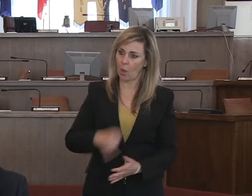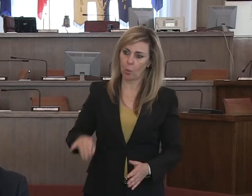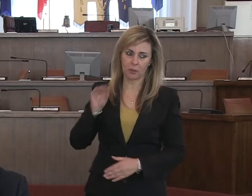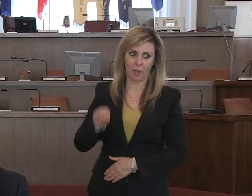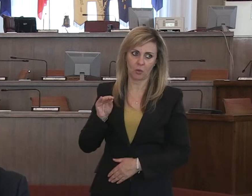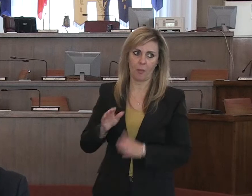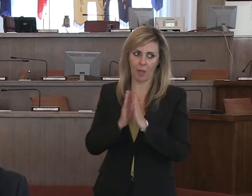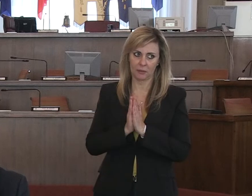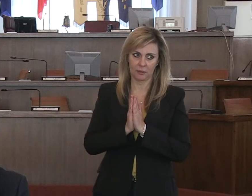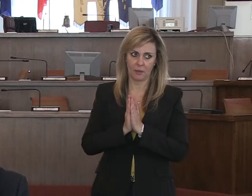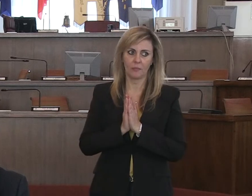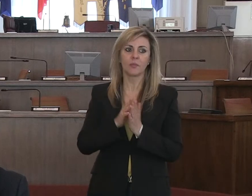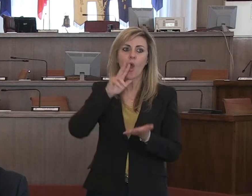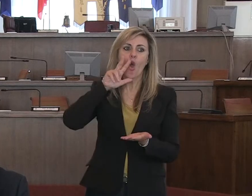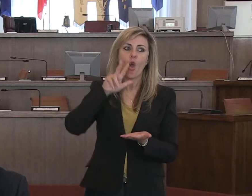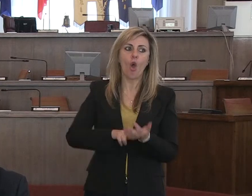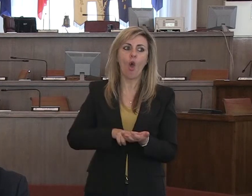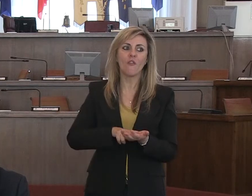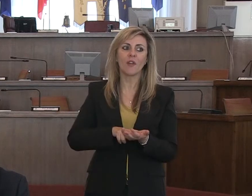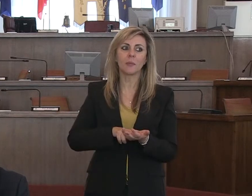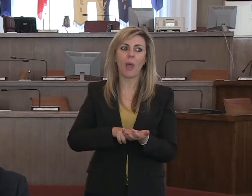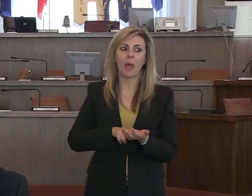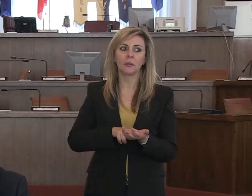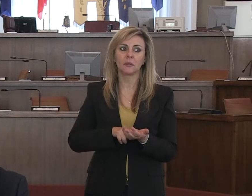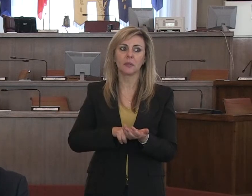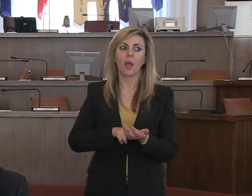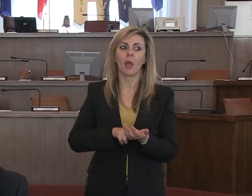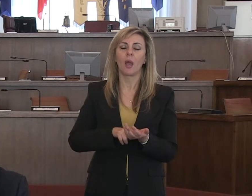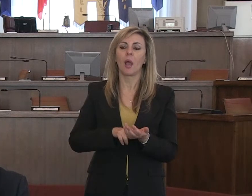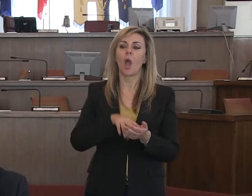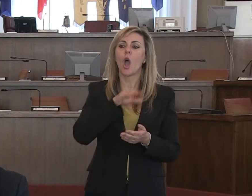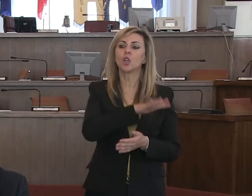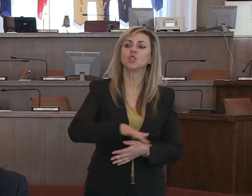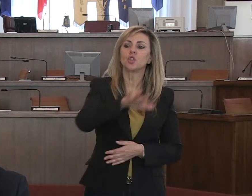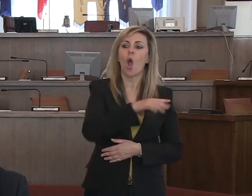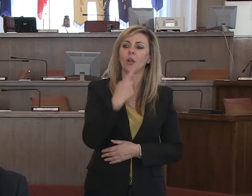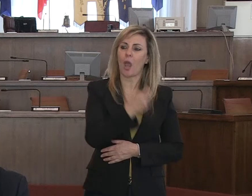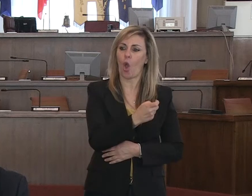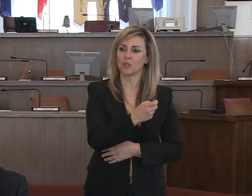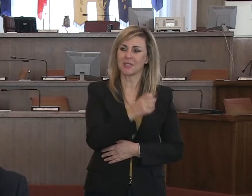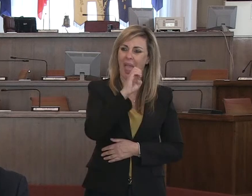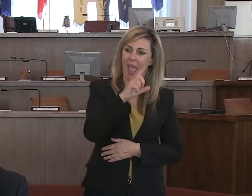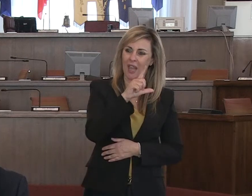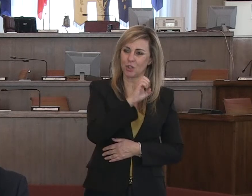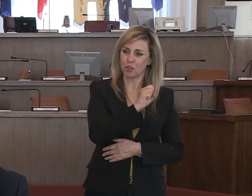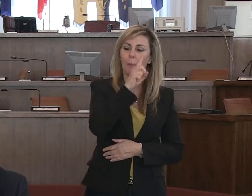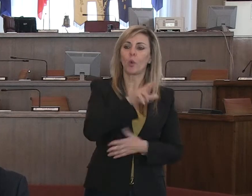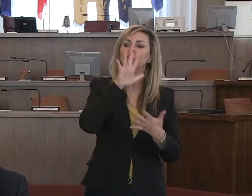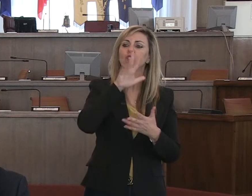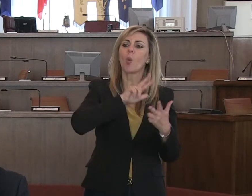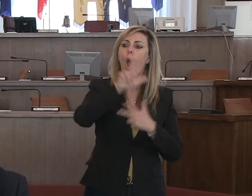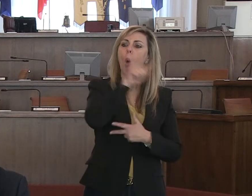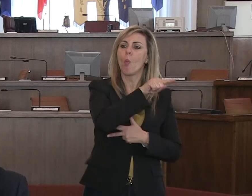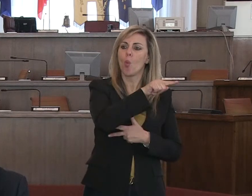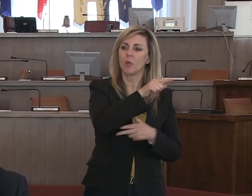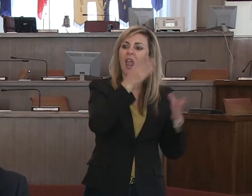è stata confermata con Fiori d'Italia la zona rossa tra Pellice e poi i quattro comuni della Valfin 5. I cinque comuni della Valfin 5.